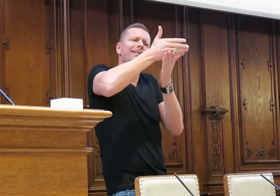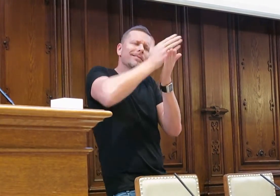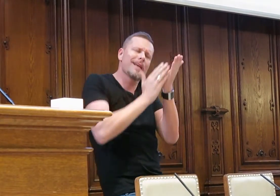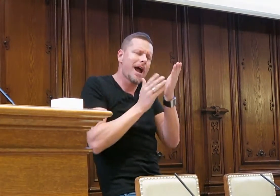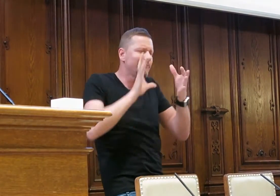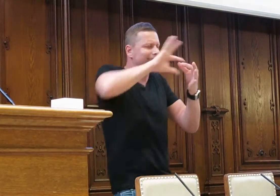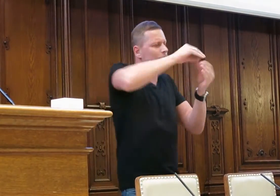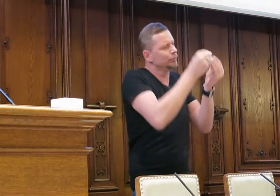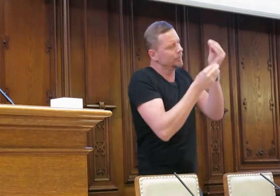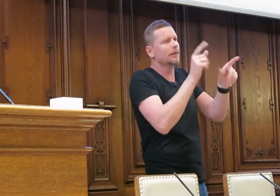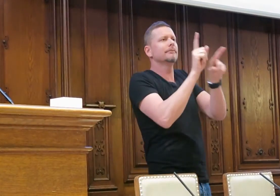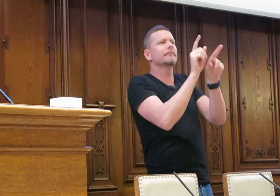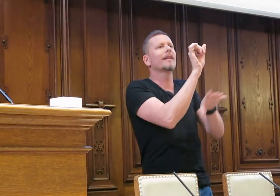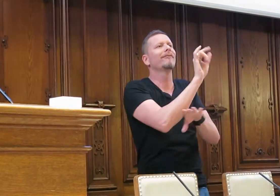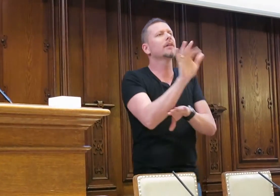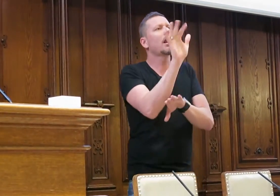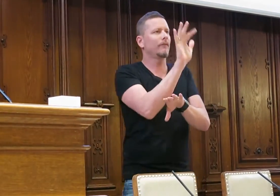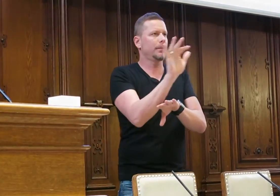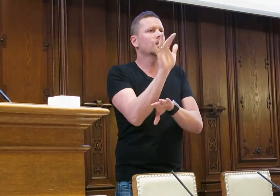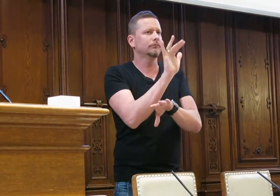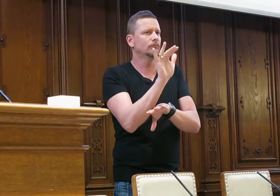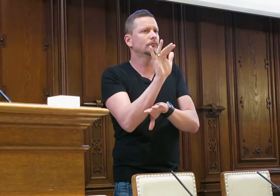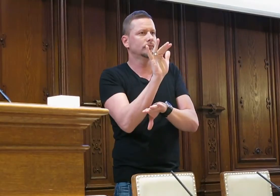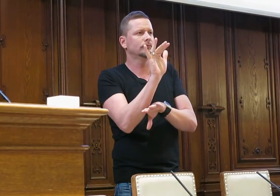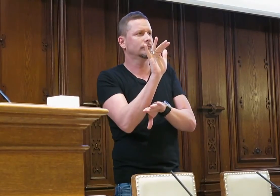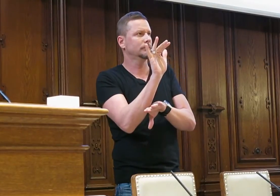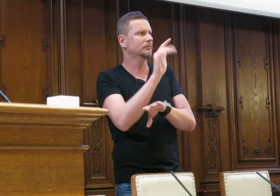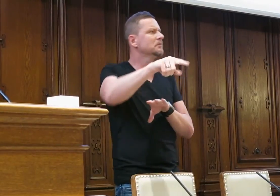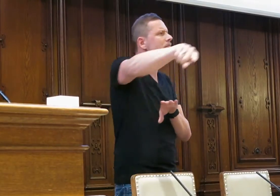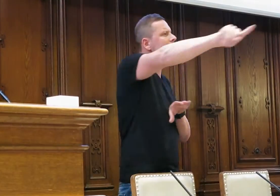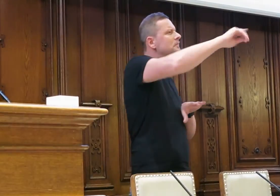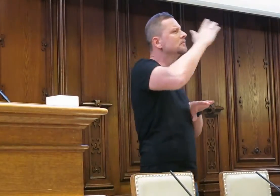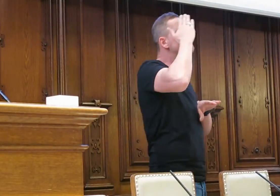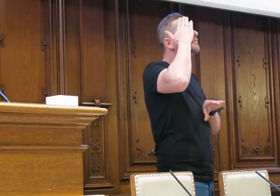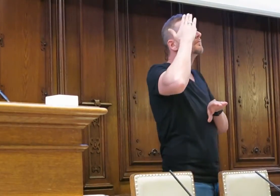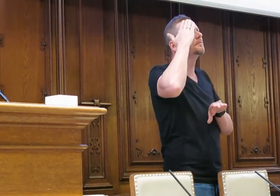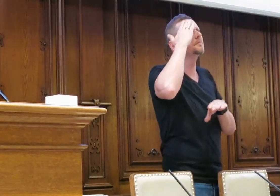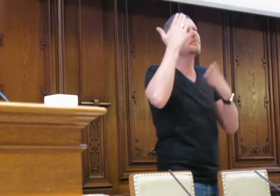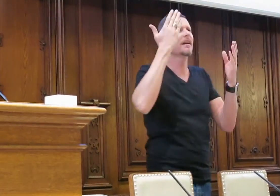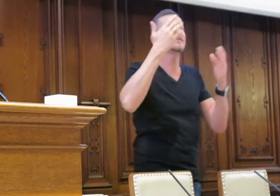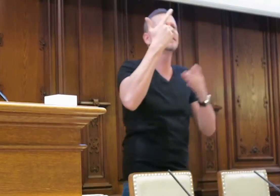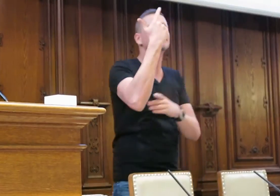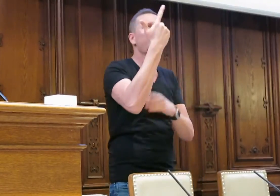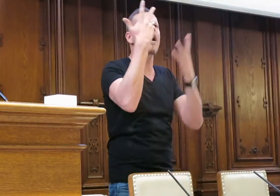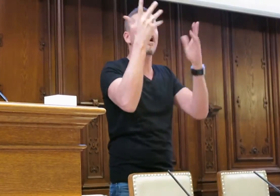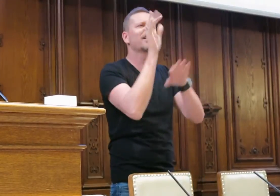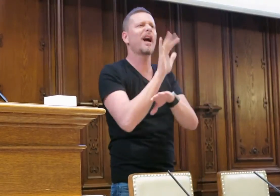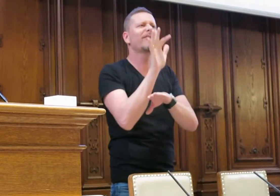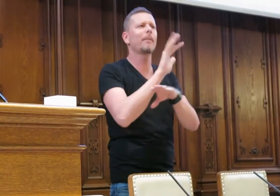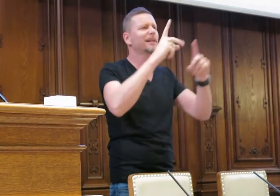Ein ganz einfaches Beispiel vielleicht dazu ist auch, dass Gebärdensprachen sehr wohl auch mit dem Fingeralphabet arbeiten. Es